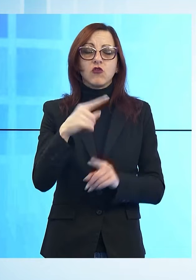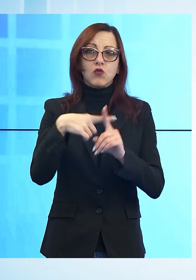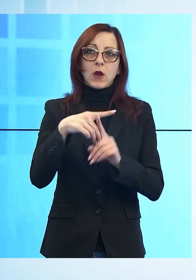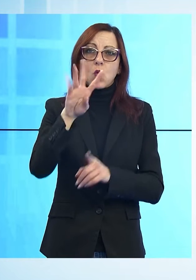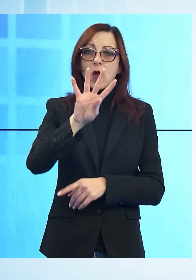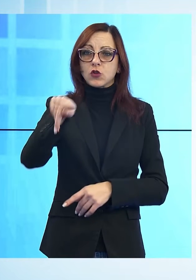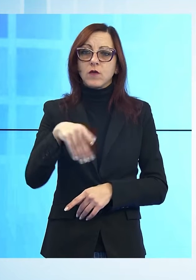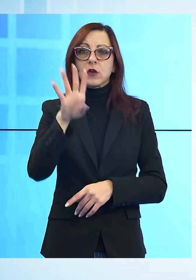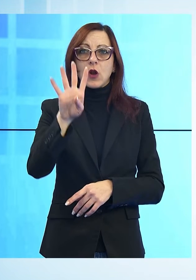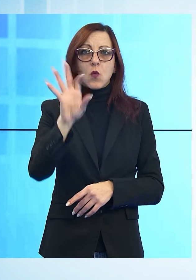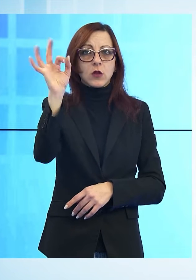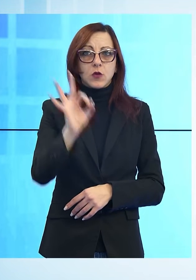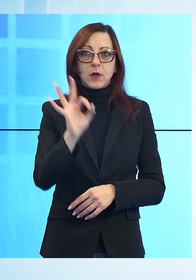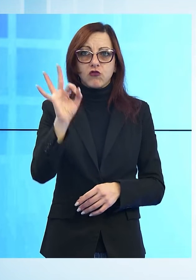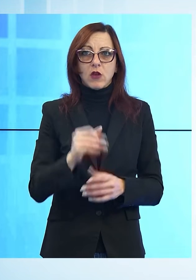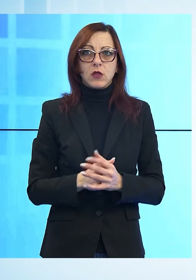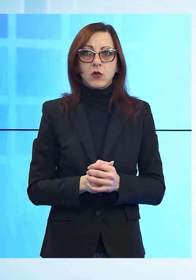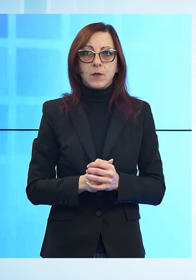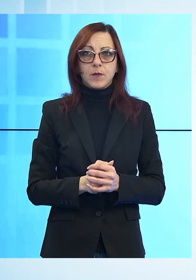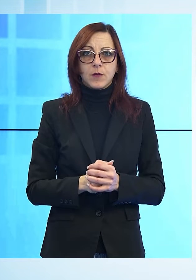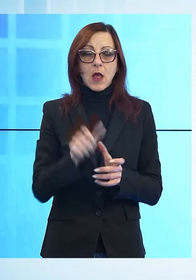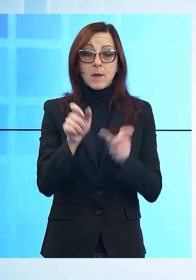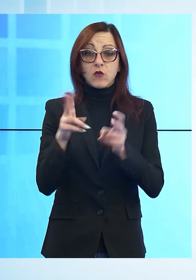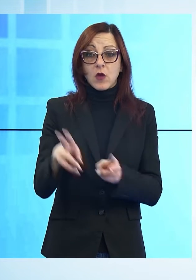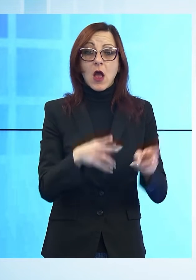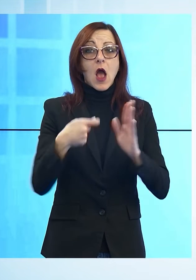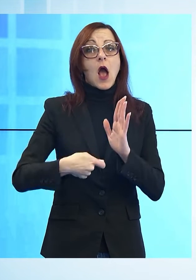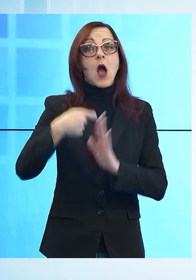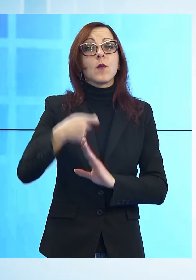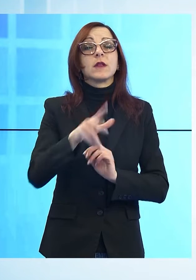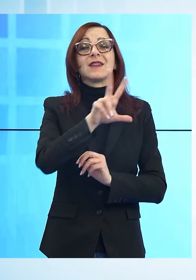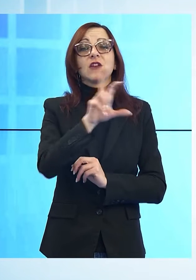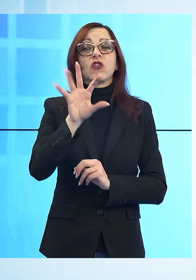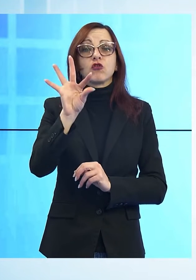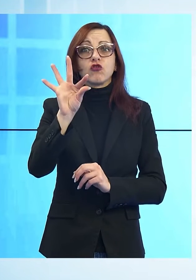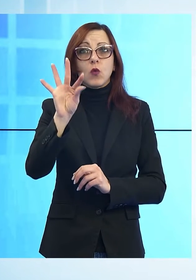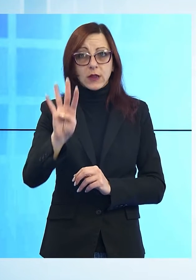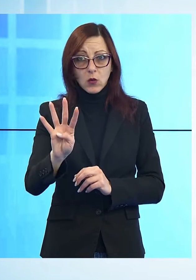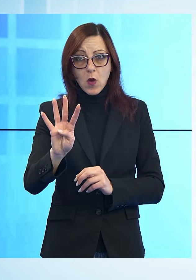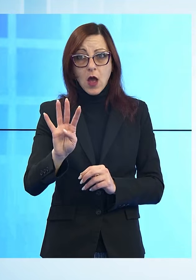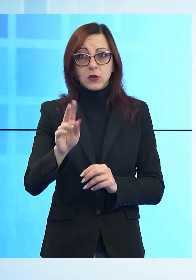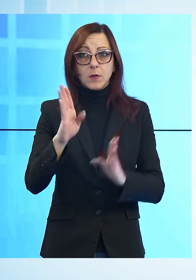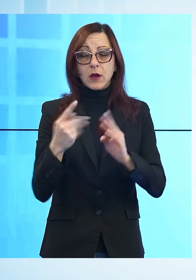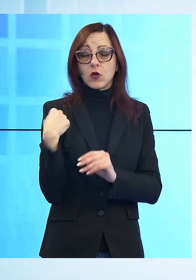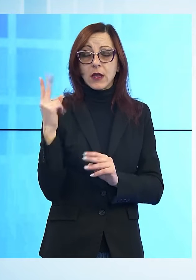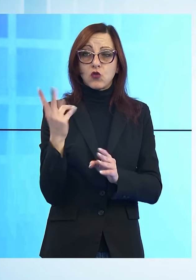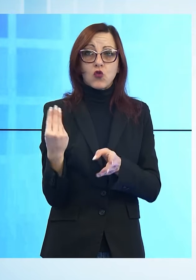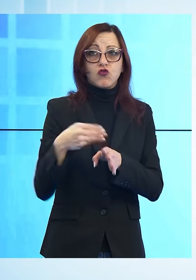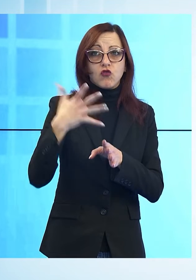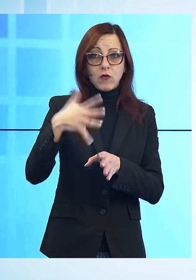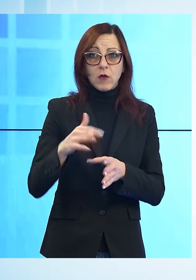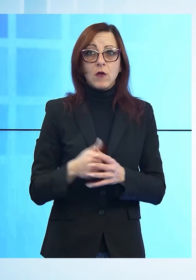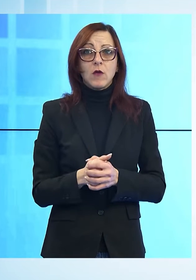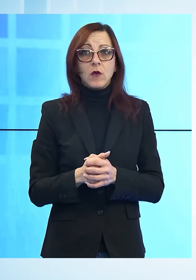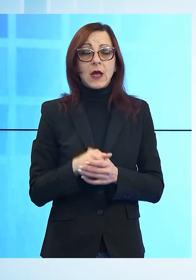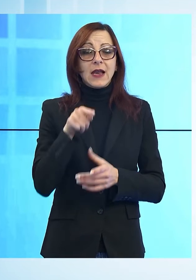,4%. Salgono i ricoverati, sono 354, 12 in più rispetto a ieri, 50 dei quali in